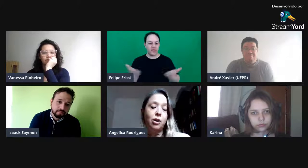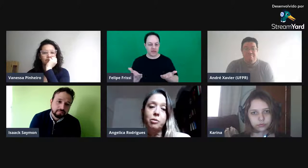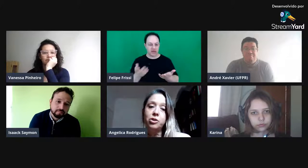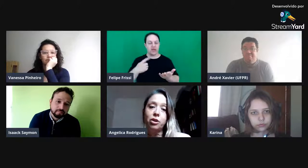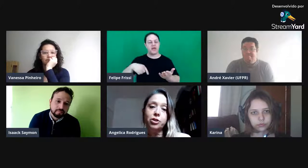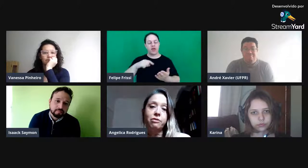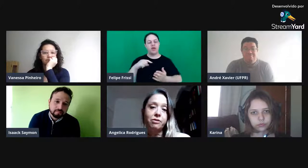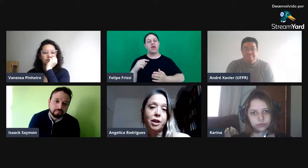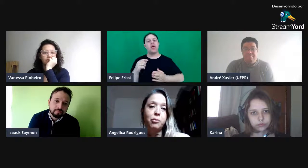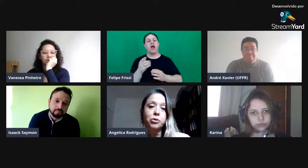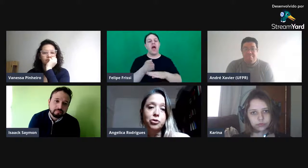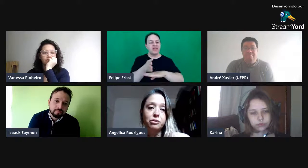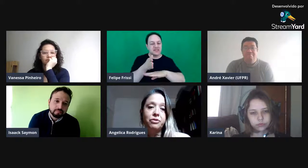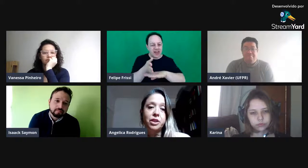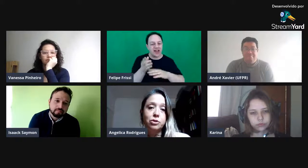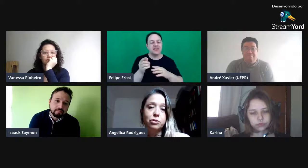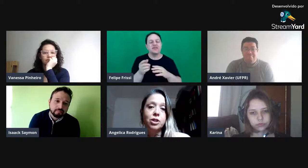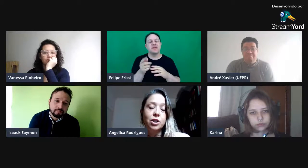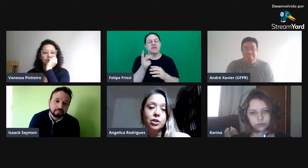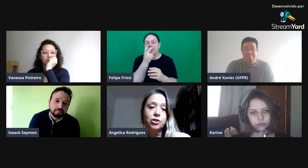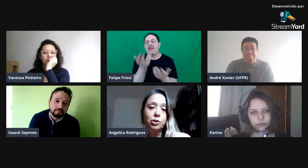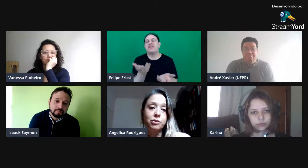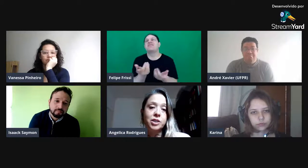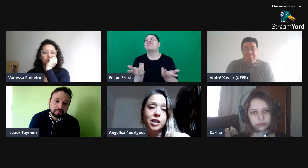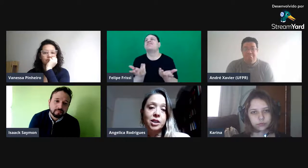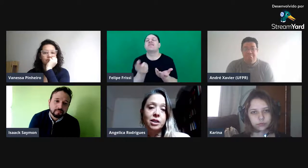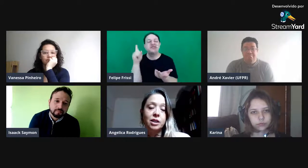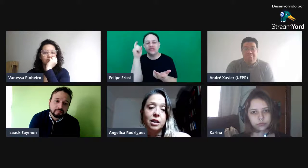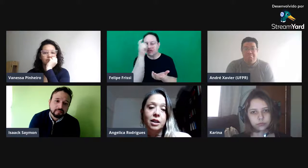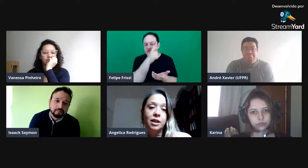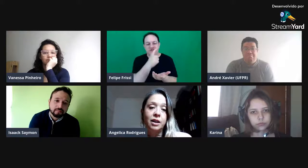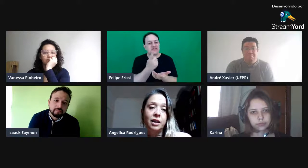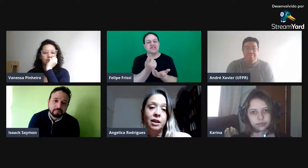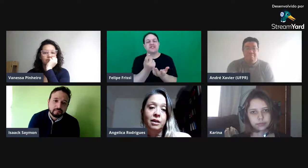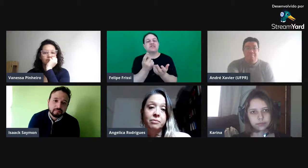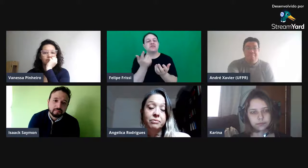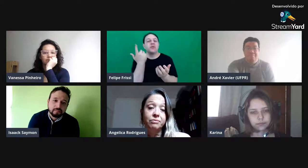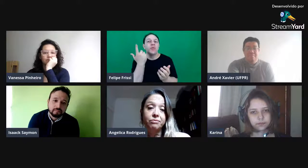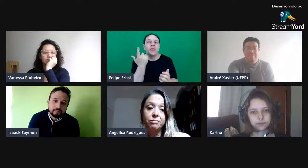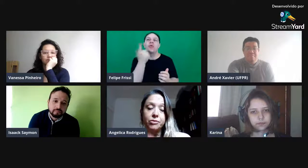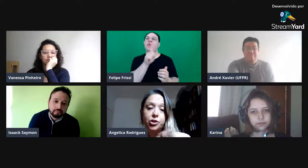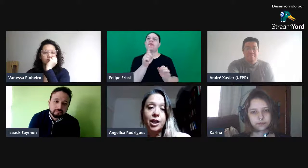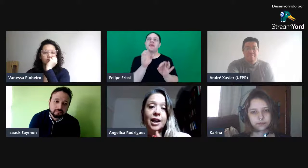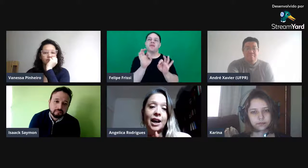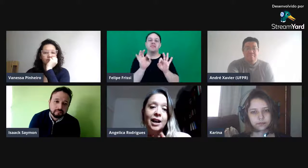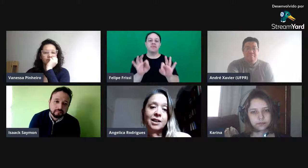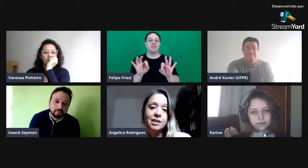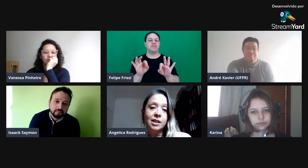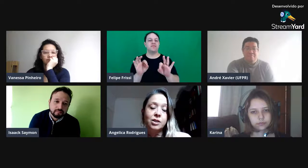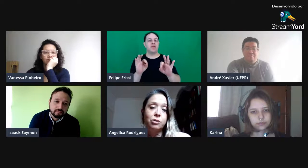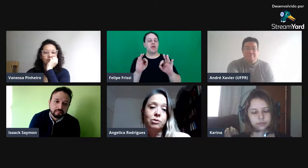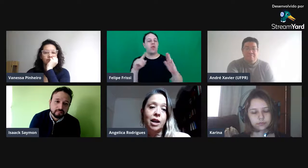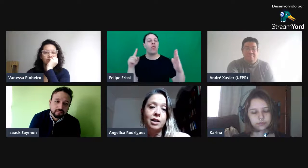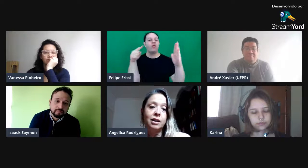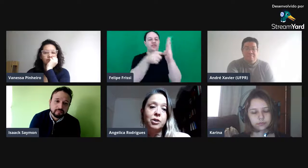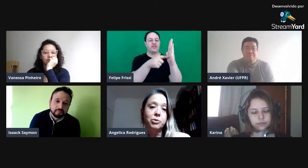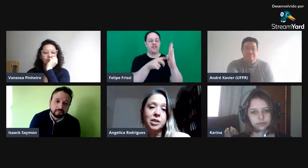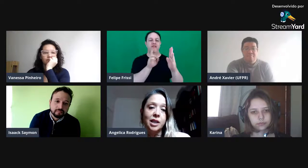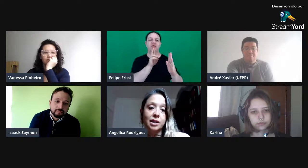realmente eu acho que vai ficar muito difícil de conseguir chegar a esse resultado aí que o Isaac